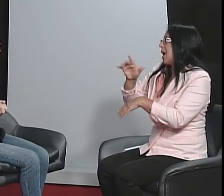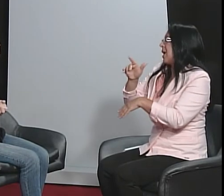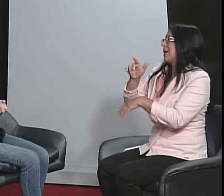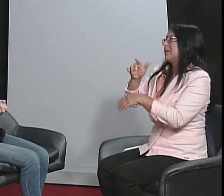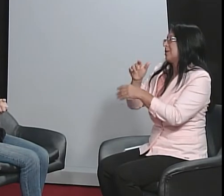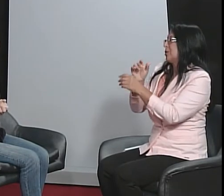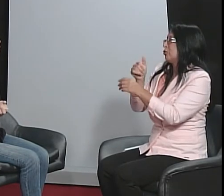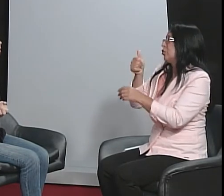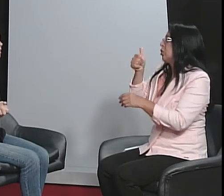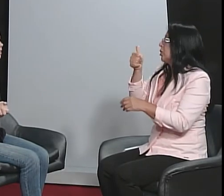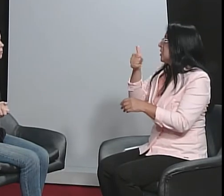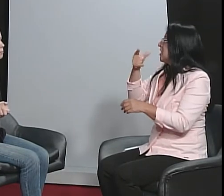da escola.